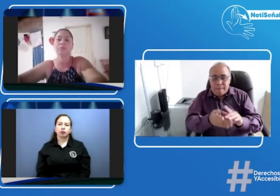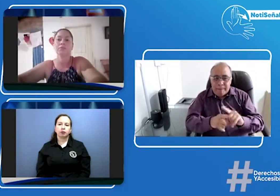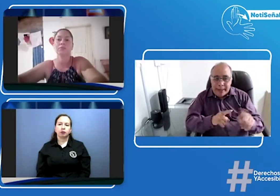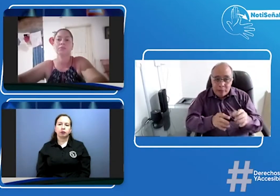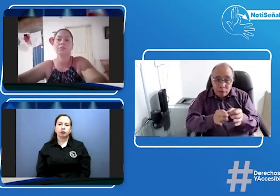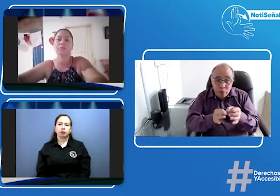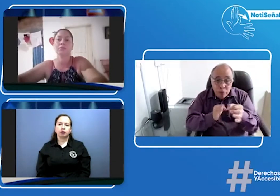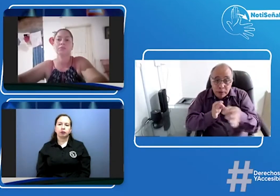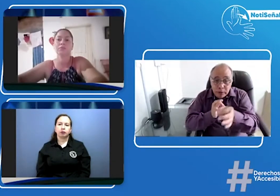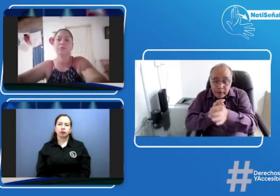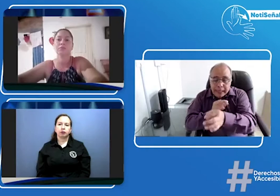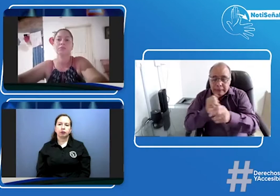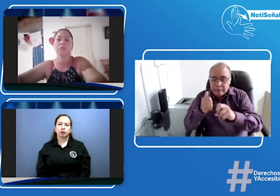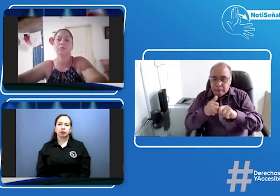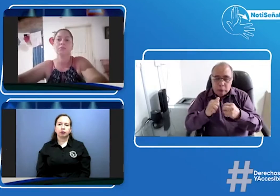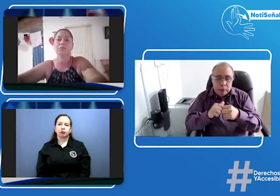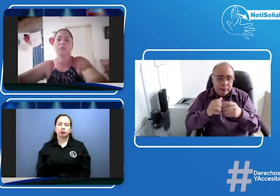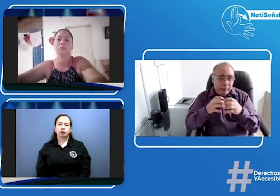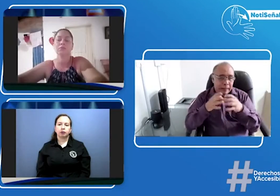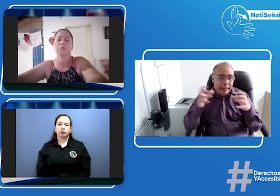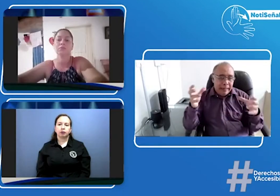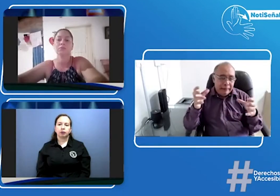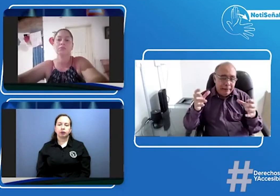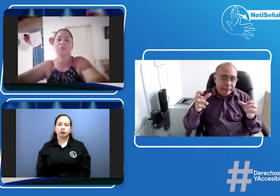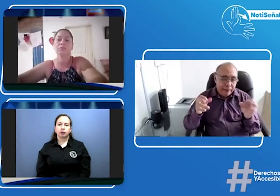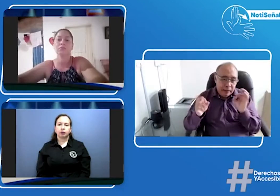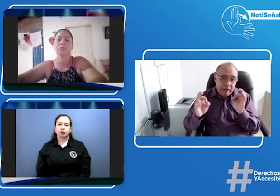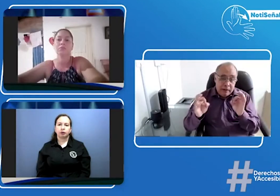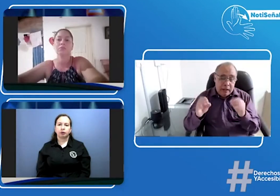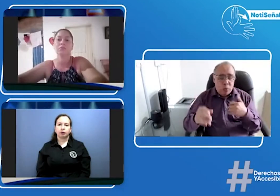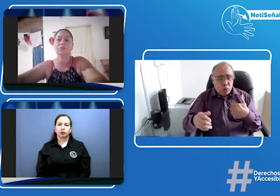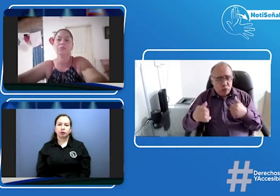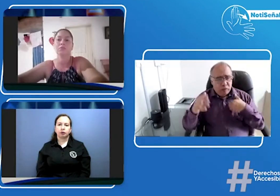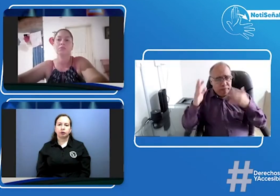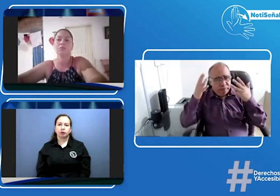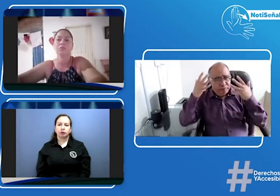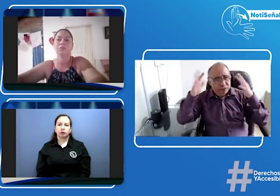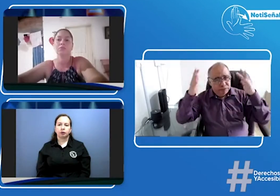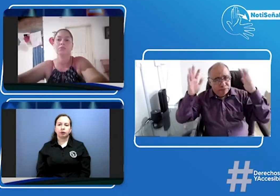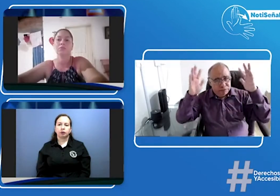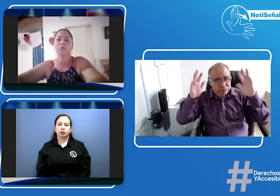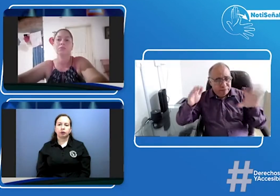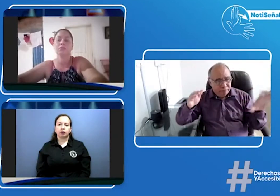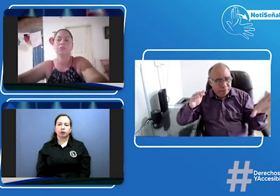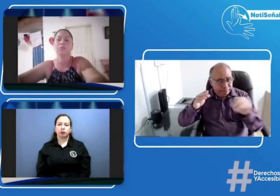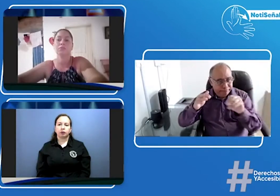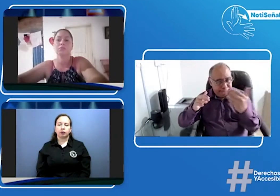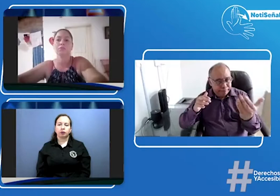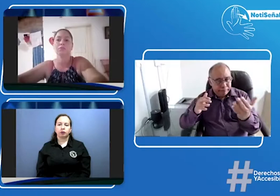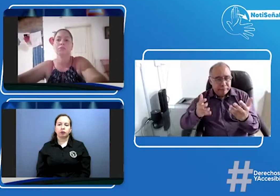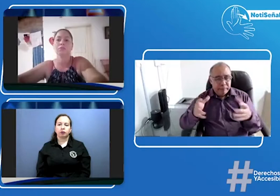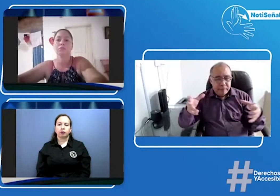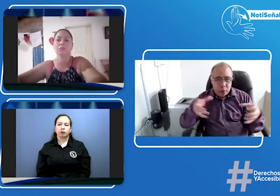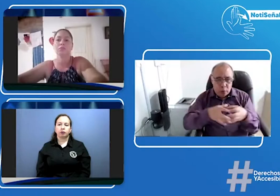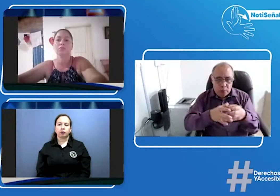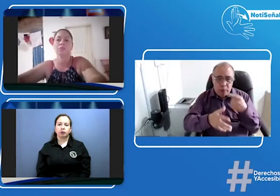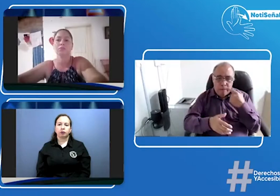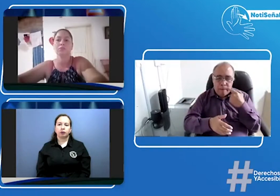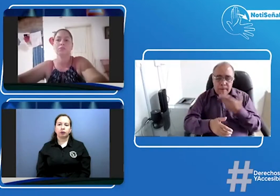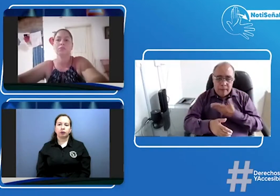allí en los municipios porque en las capitales quizás dicen no si lo tenemos y se arregla pero en los municipios no y la verdad es que nosotros